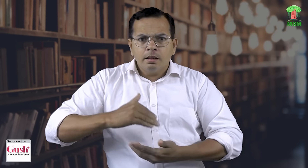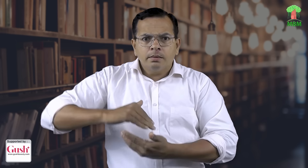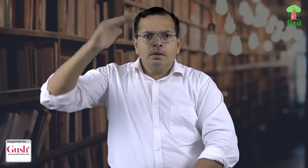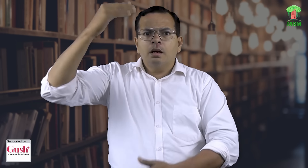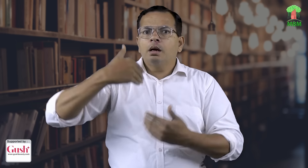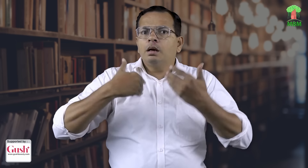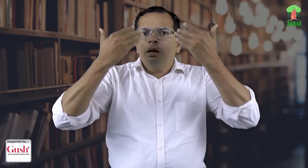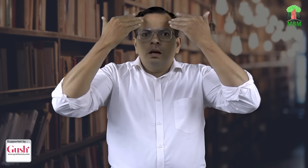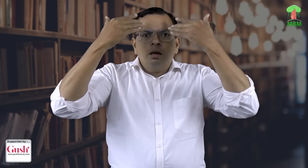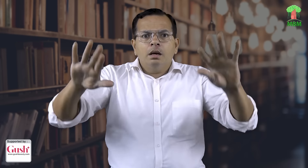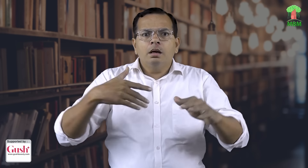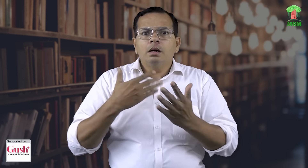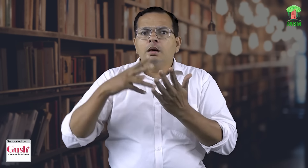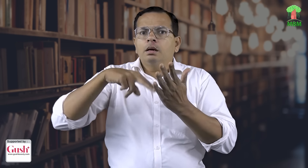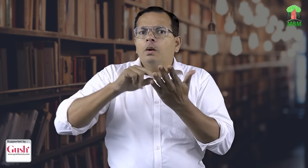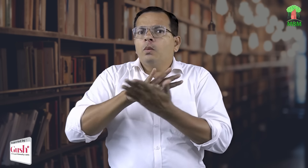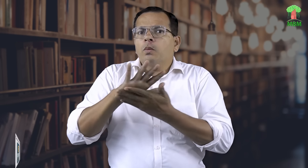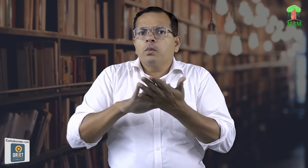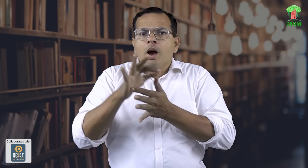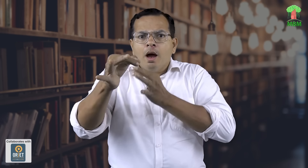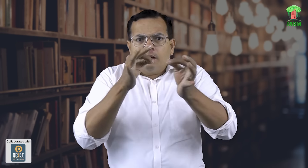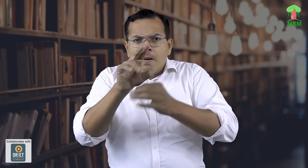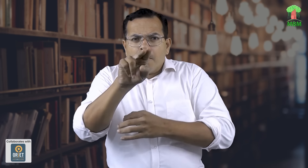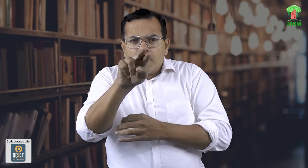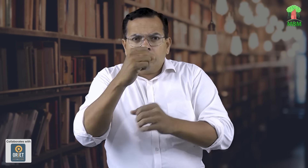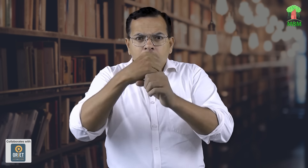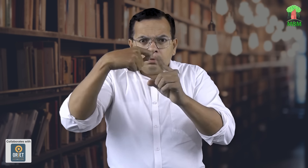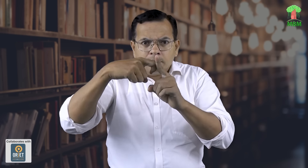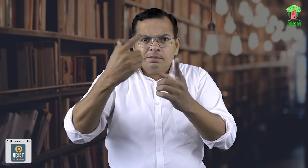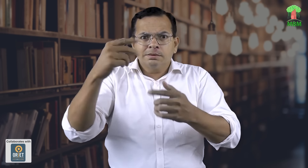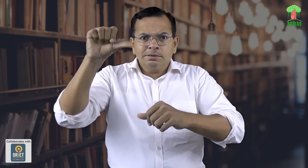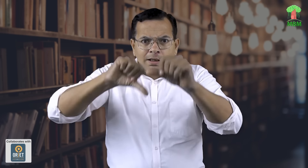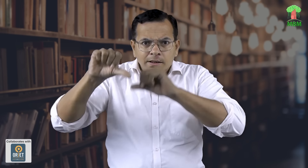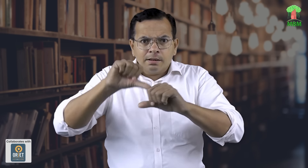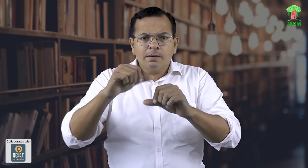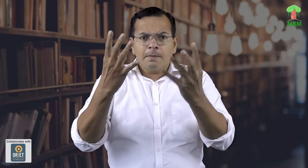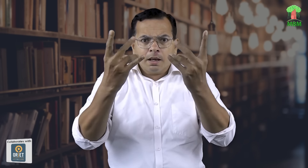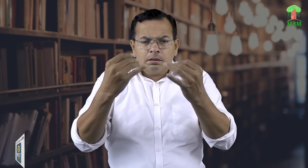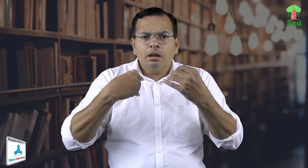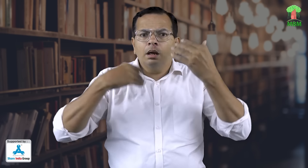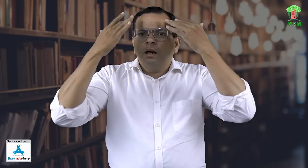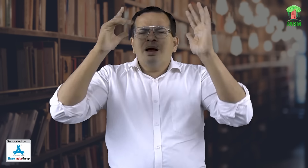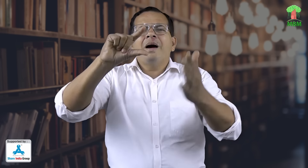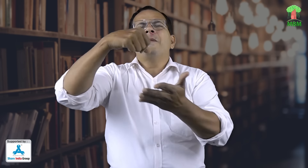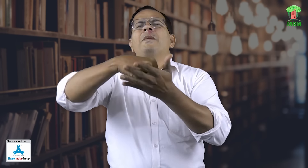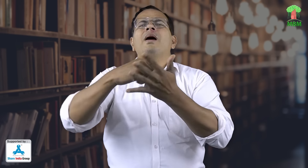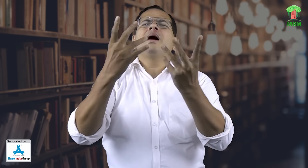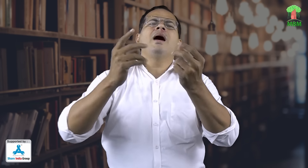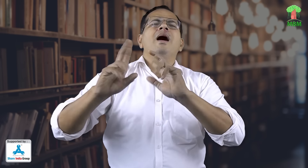होती है क्योंकि उन्हें खुद जानकरी नहीं है वो खुद पढ़े नहीं है बच्पन से सामान ग्यान हुआ भाषा हुआ गणित हुआ बेसिक